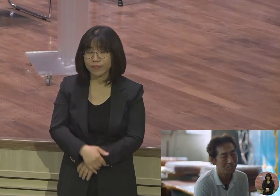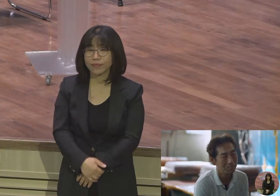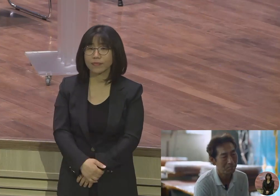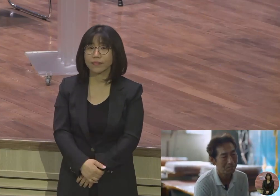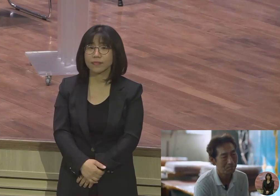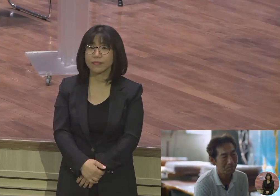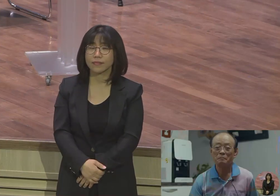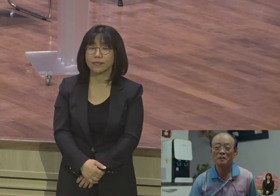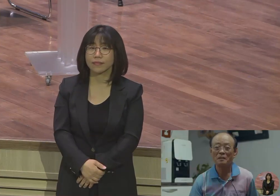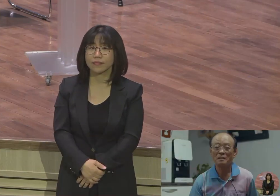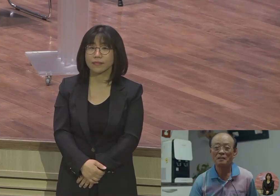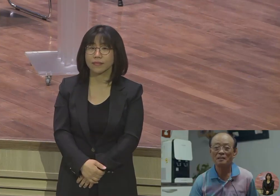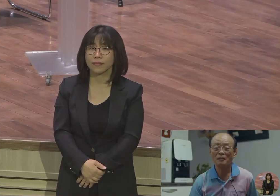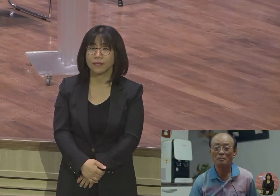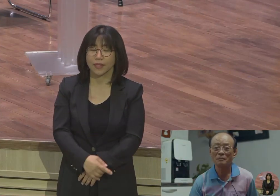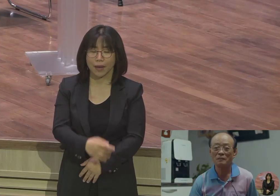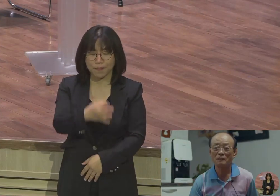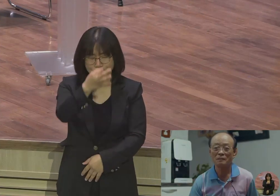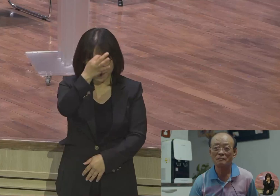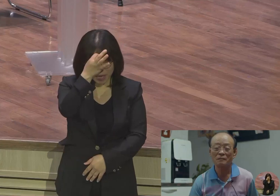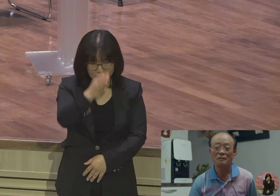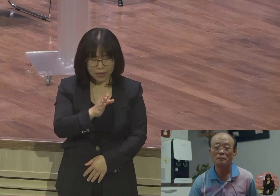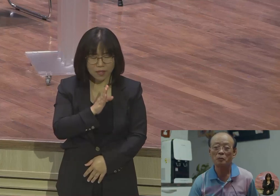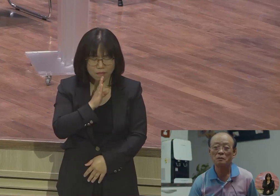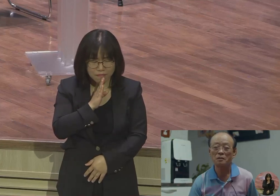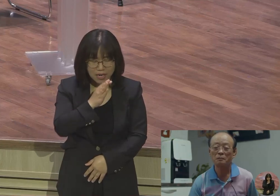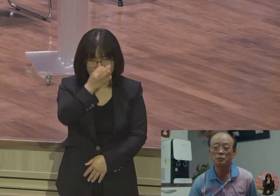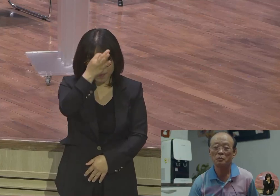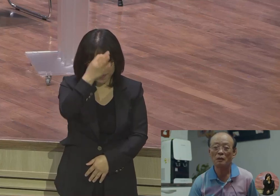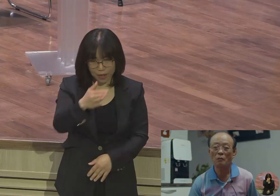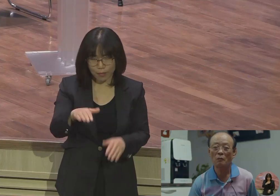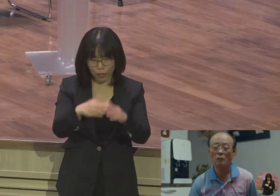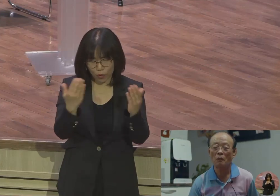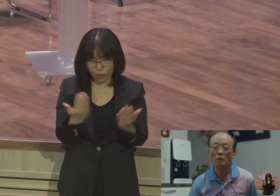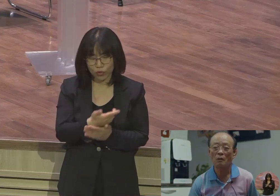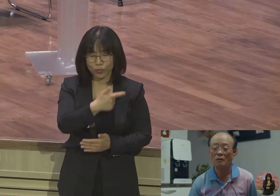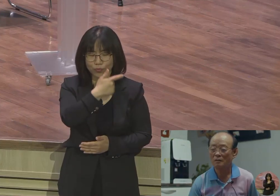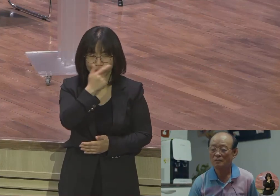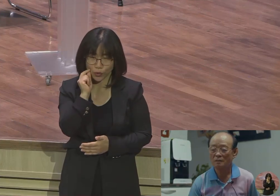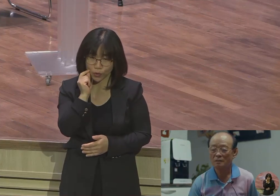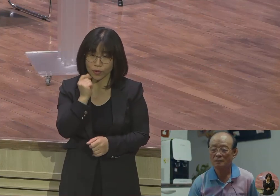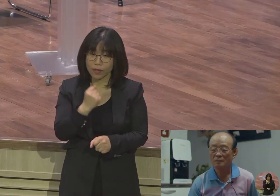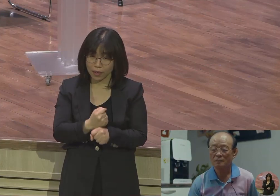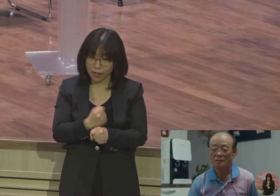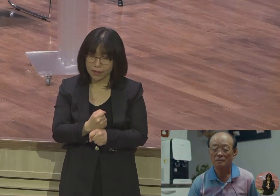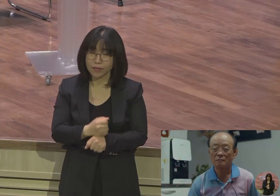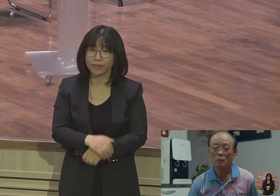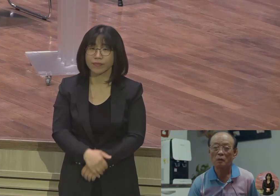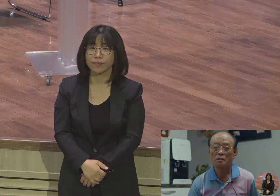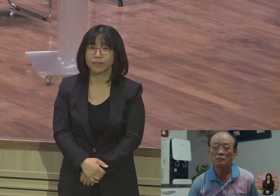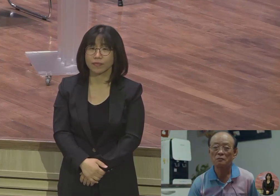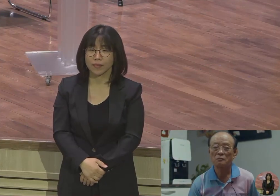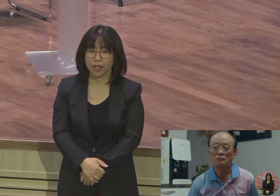미안하다. 미안하다. 참 모든 것이 부족하고 못 가르치고.